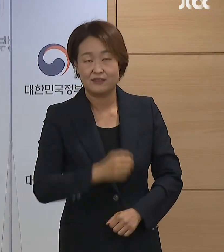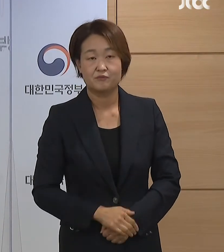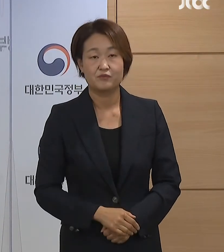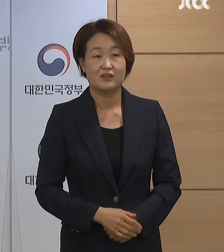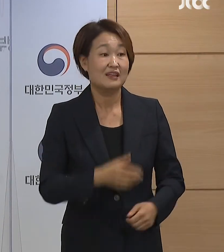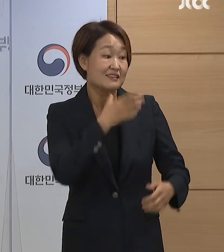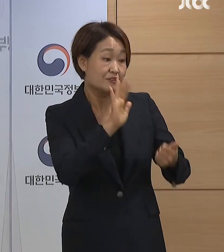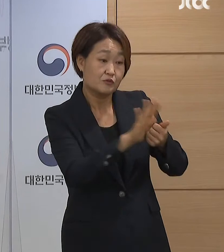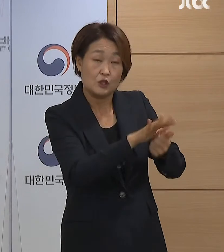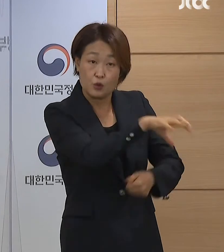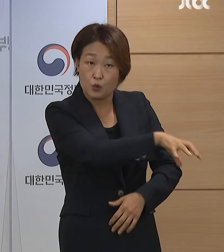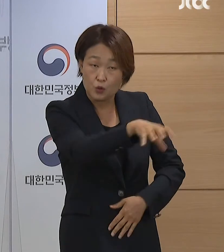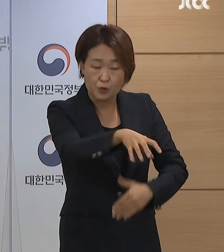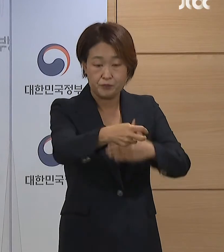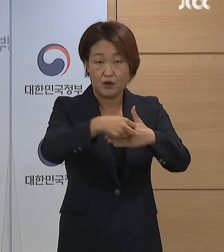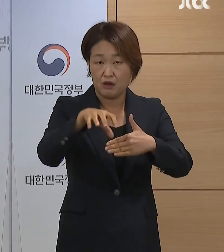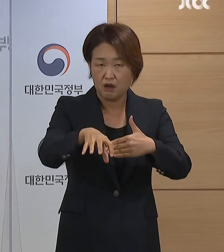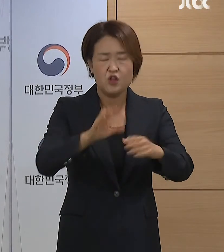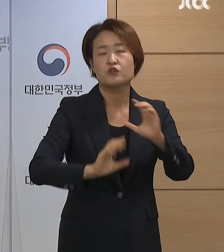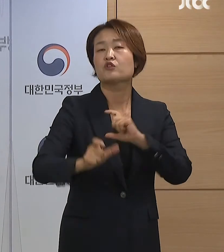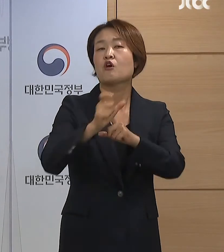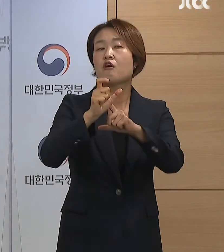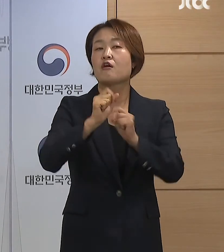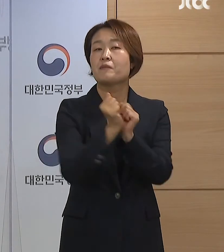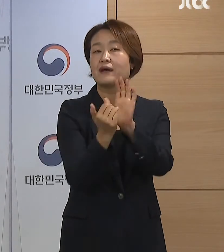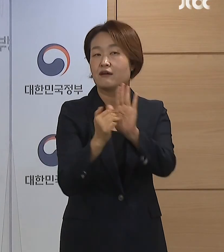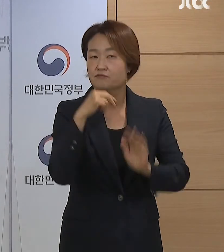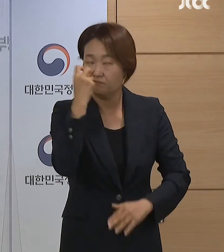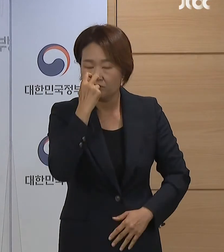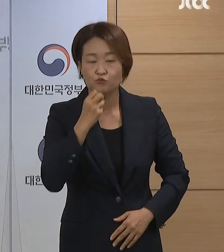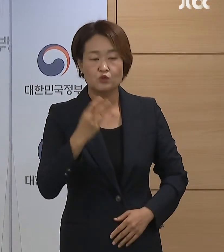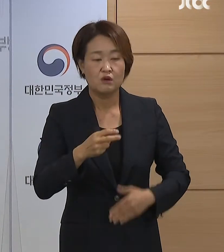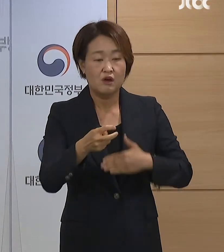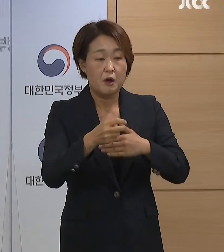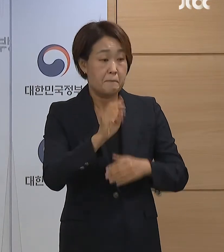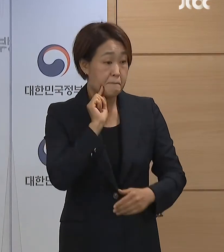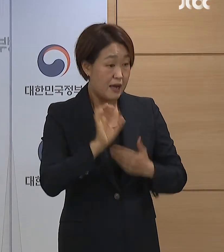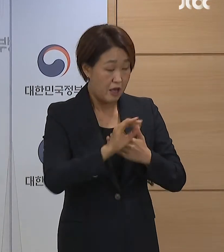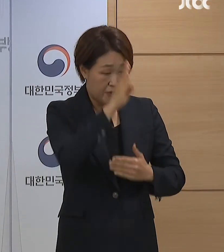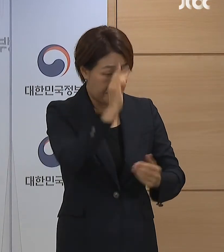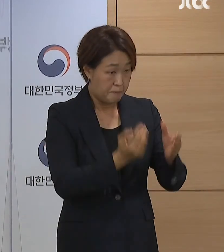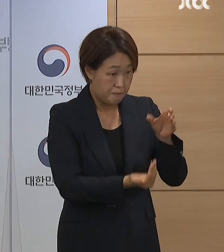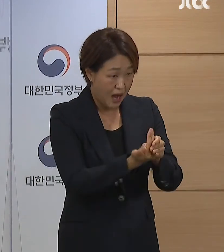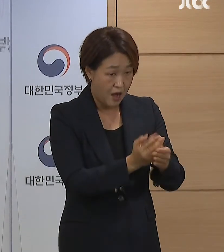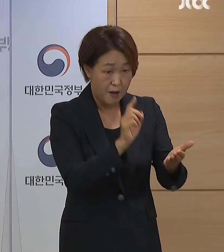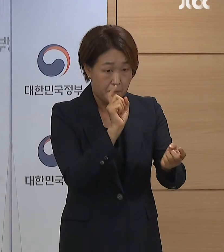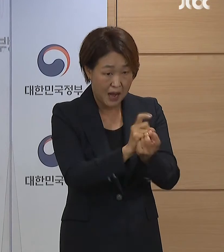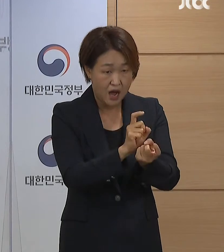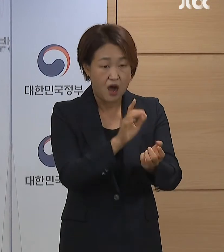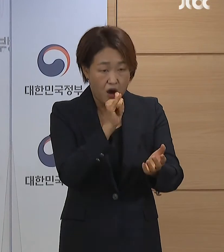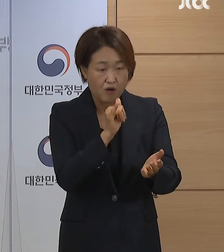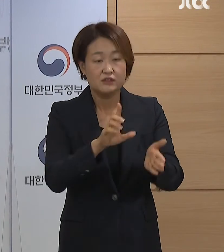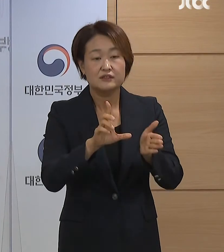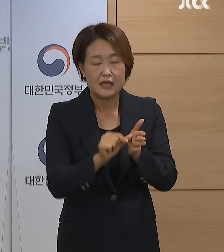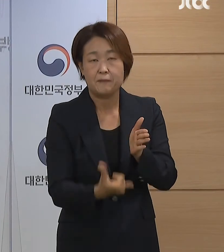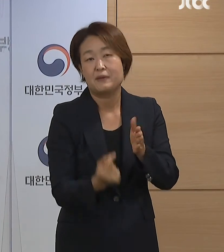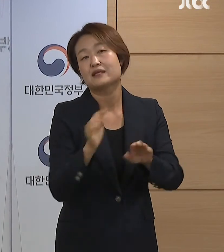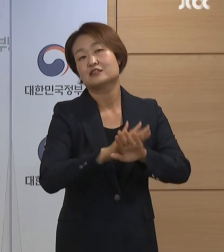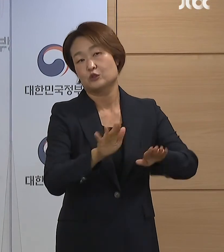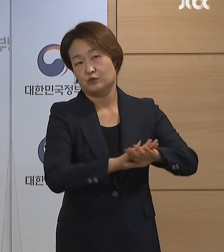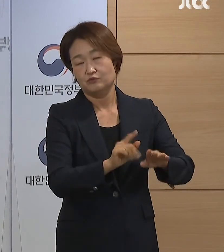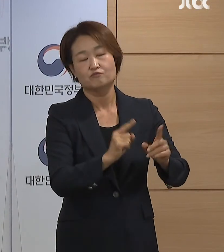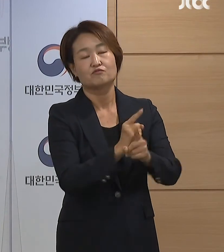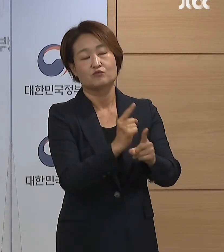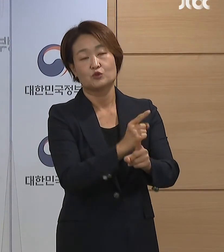요양병원과 요양시설은 방역과를 철저히 하고 의리지원에 공백이 없도록 하겠습니다. 접촉 면회는 금지가 됩니다.